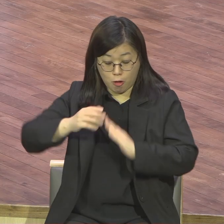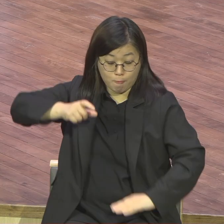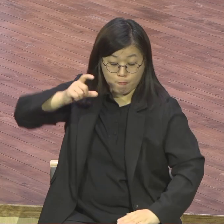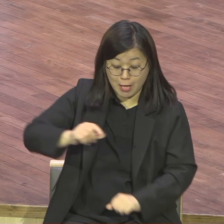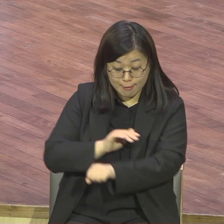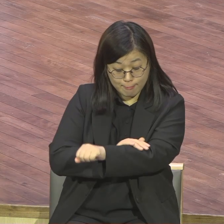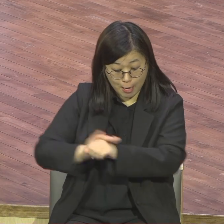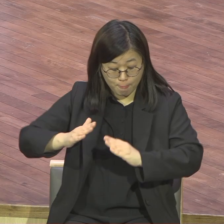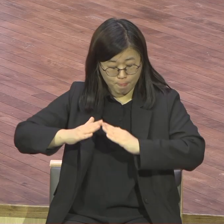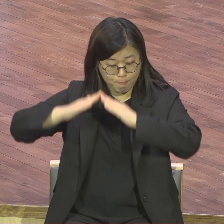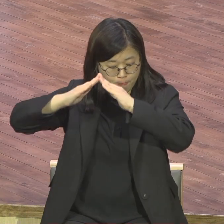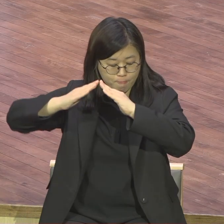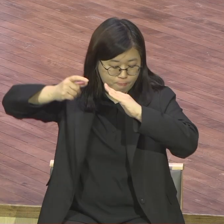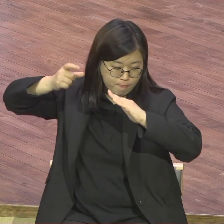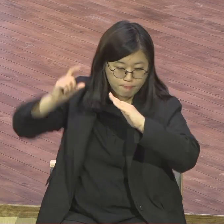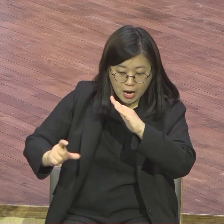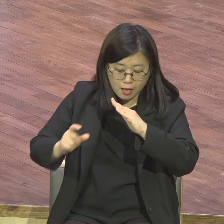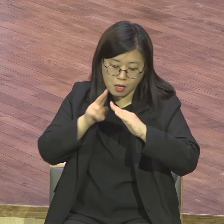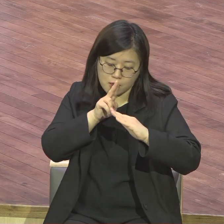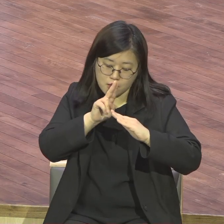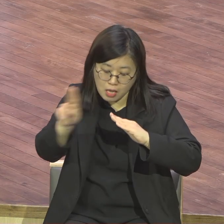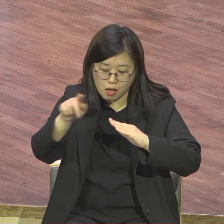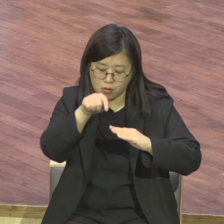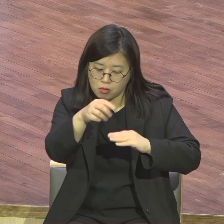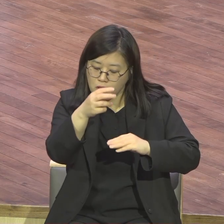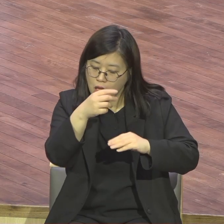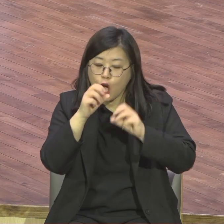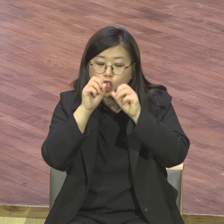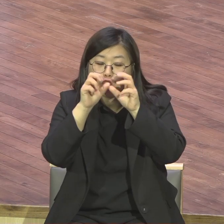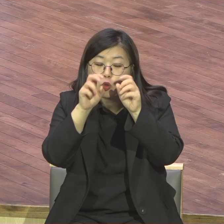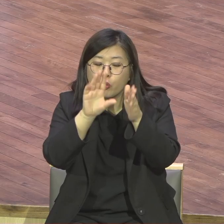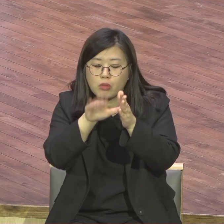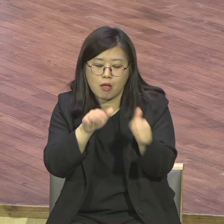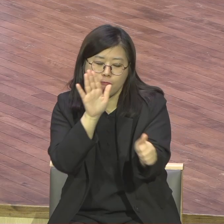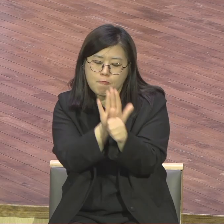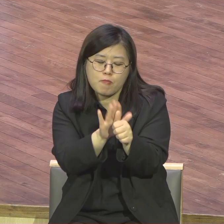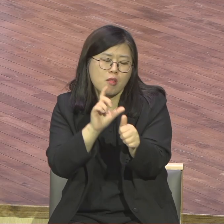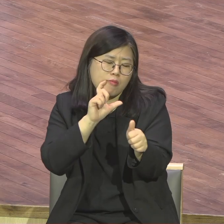구체적으로 세 가지 뜰을 갖춰야 돼요 세 가지 뜰 아이들의